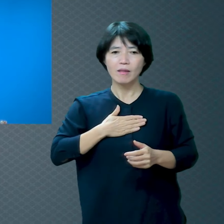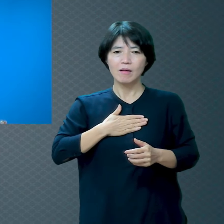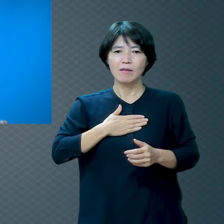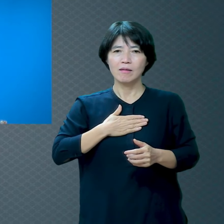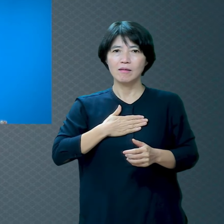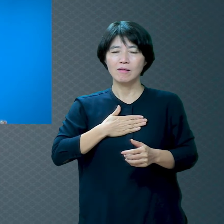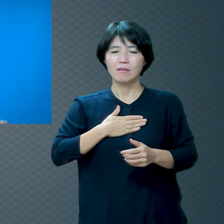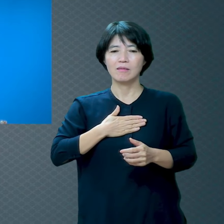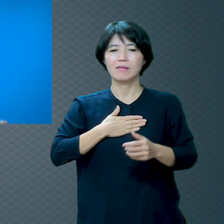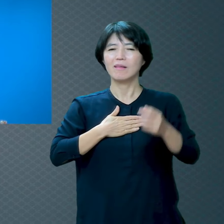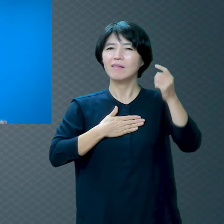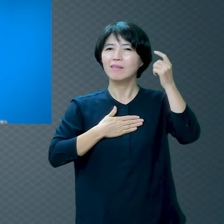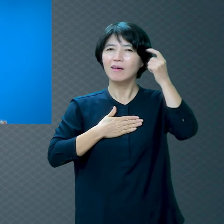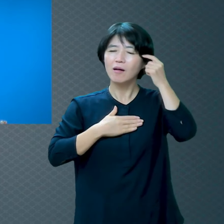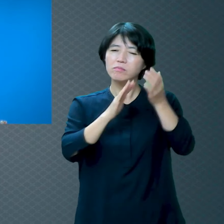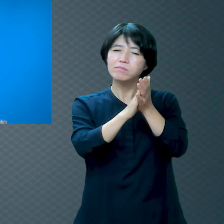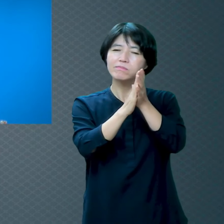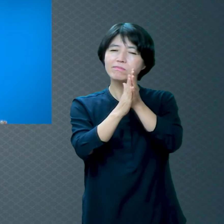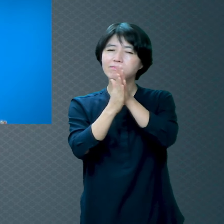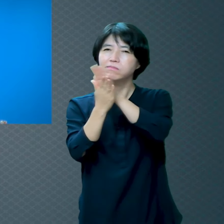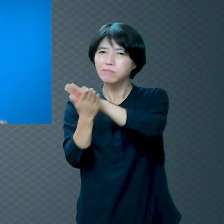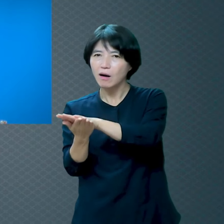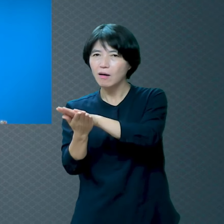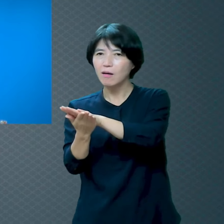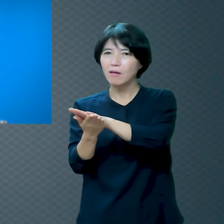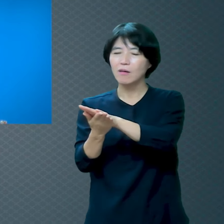인생은 결국이 안 좋아요